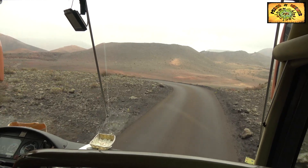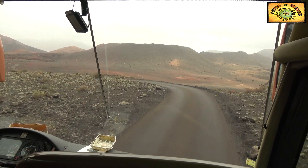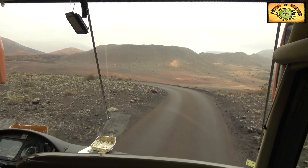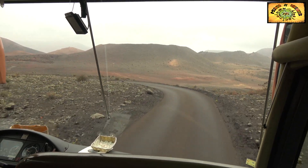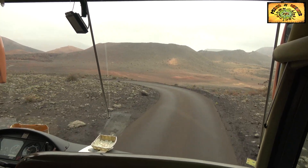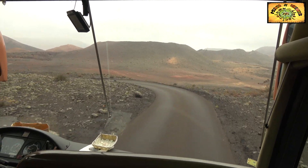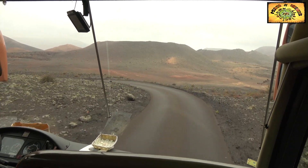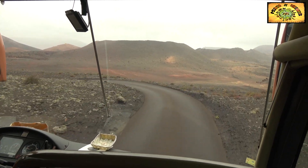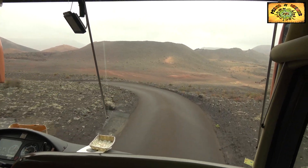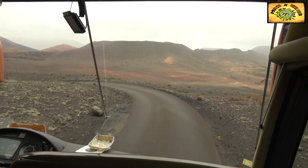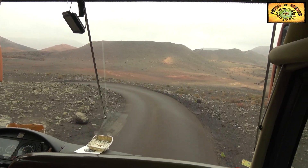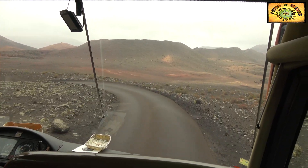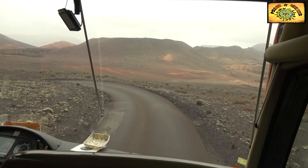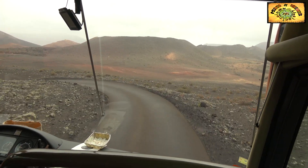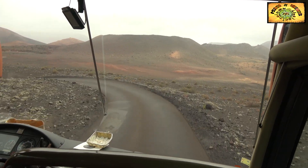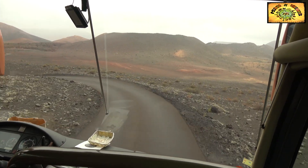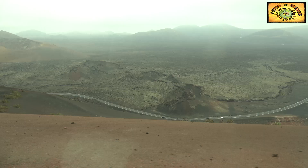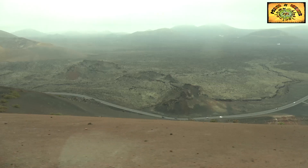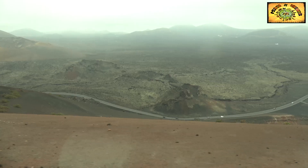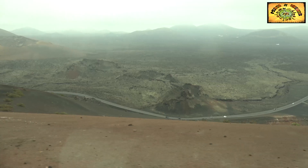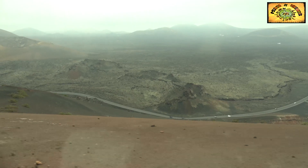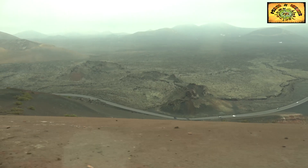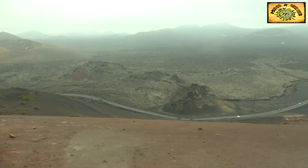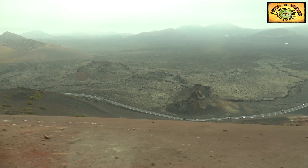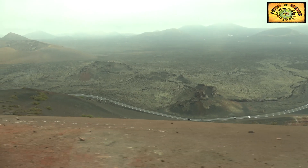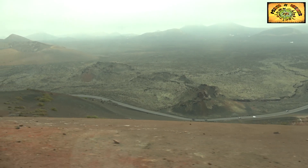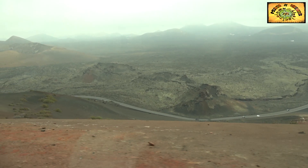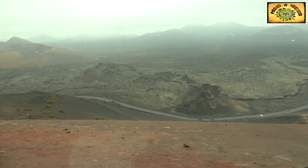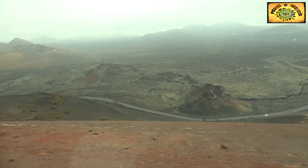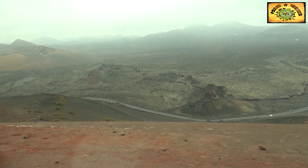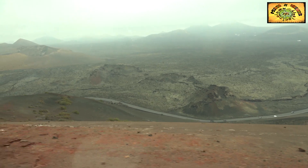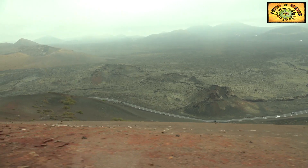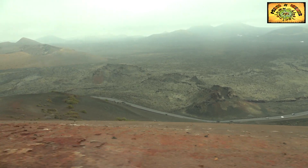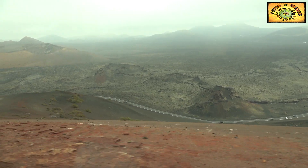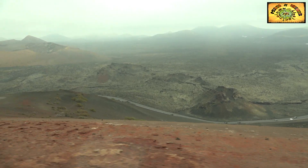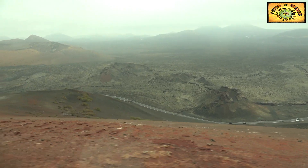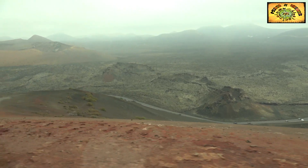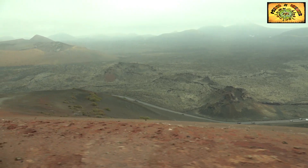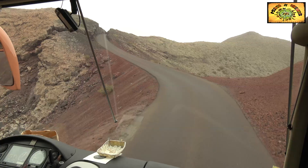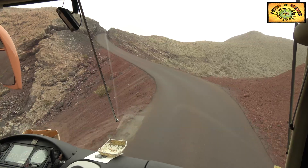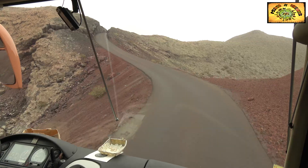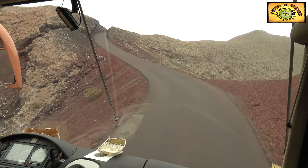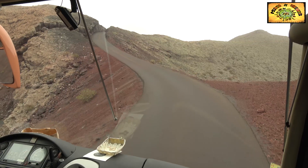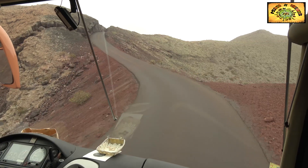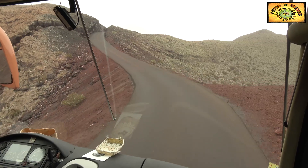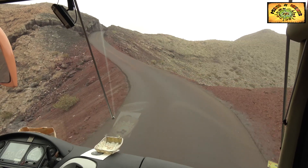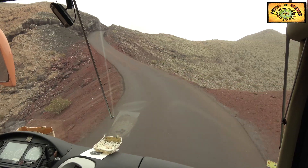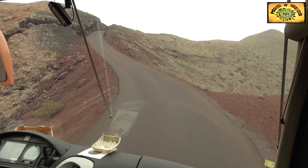yo creo, casi, sea, junto con el Teide de Tenerife, el Timanfaya y el Lanzarote son los dos lugares clave que tenéis que